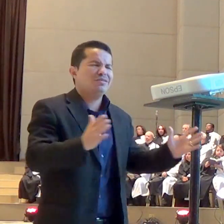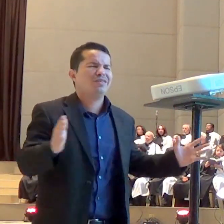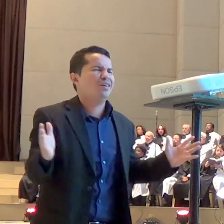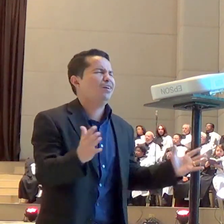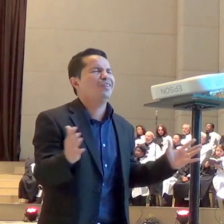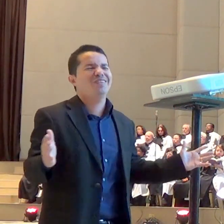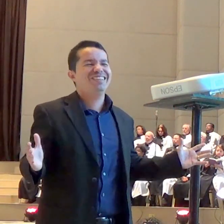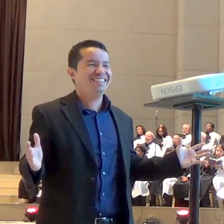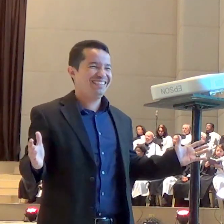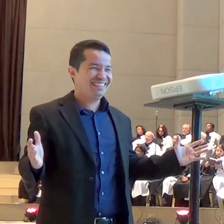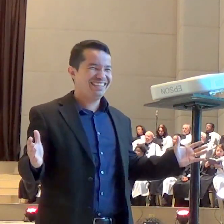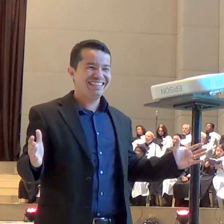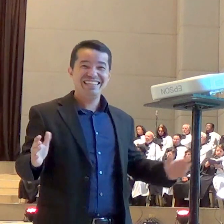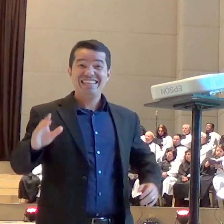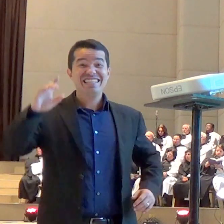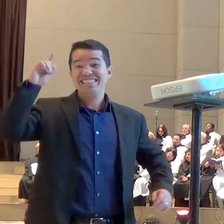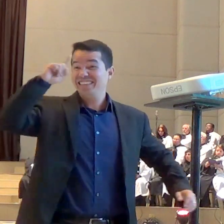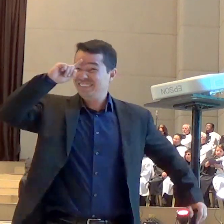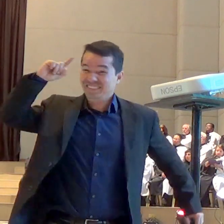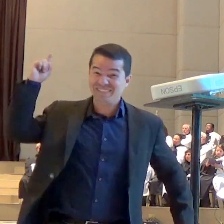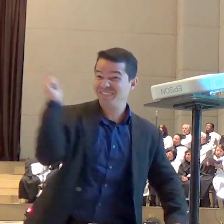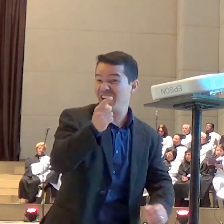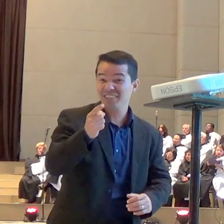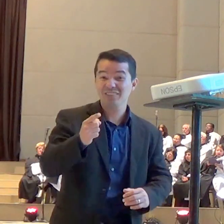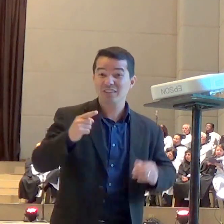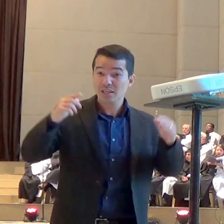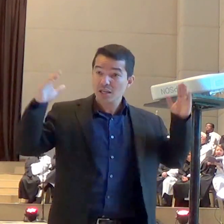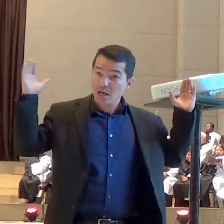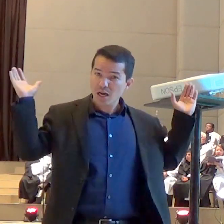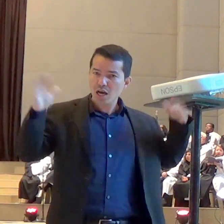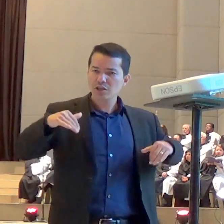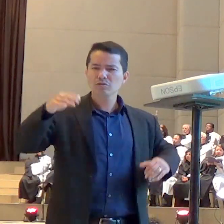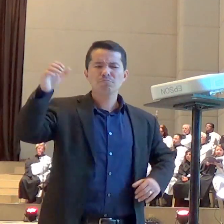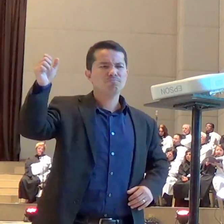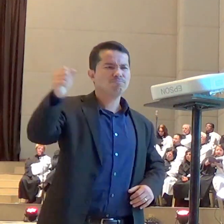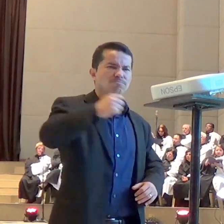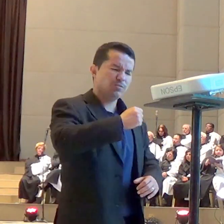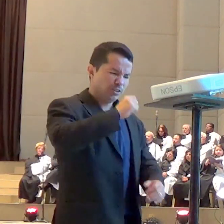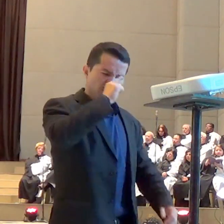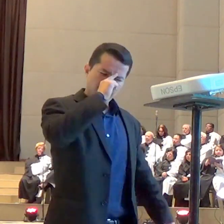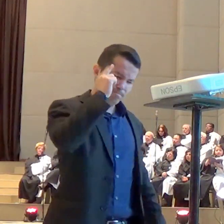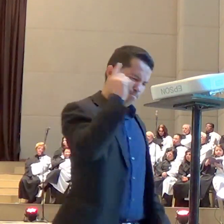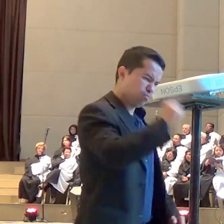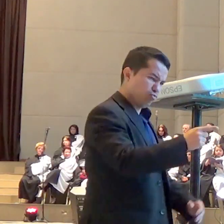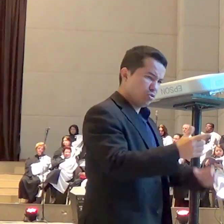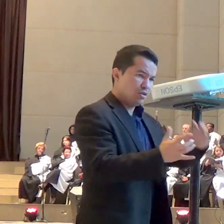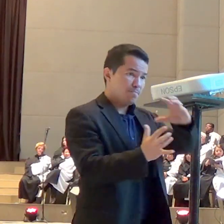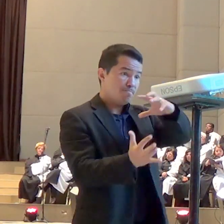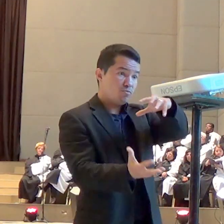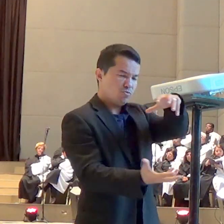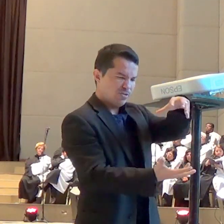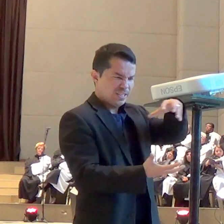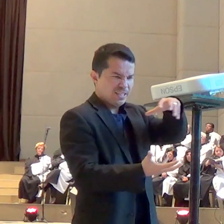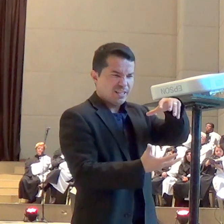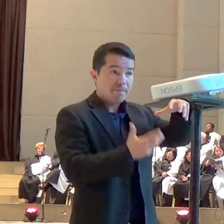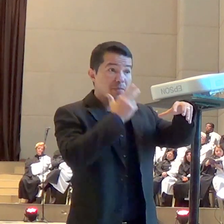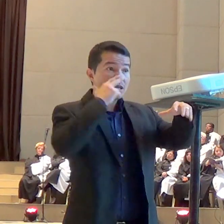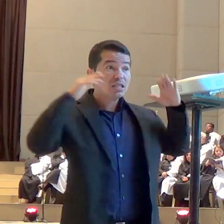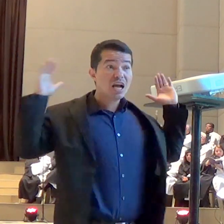comando e mediante o comando de Deus é como se os anjos fossem até as